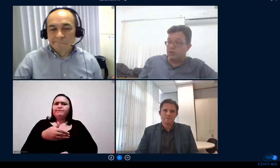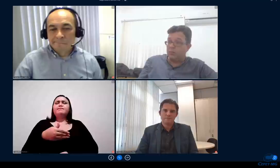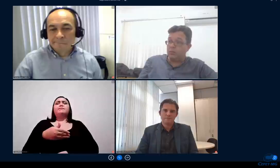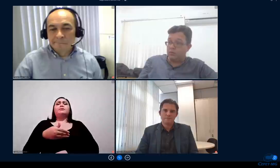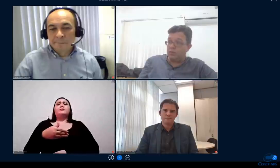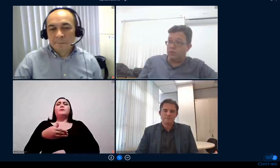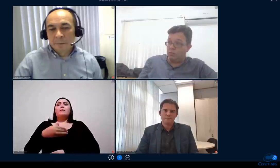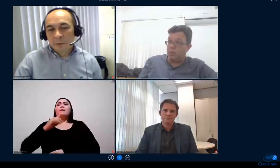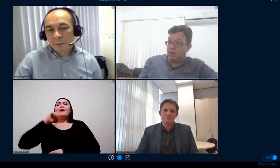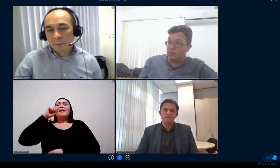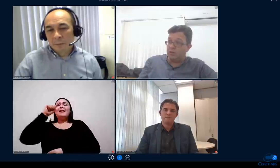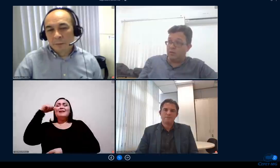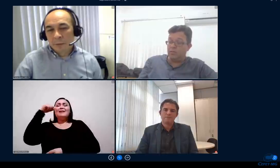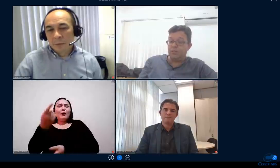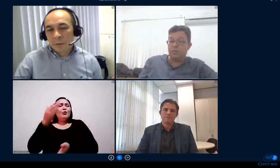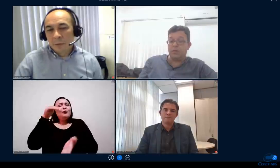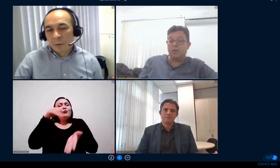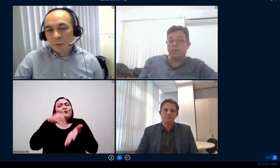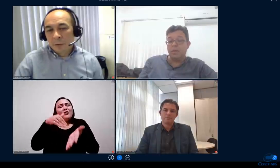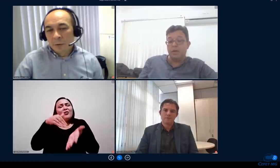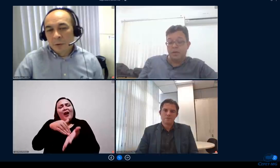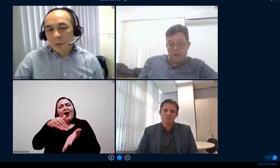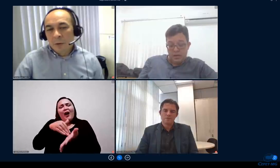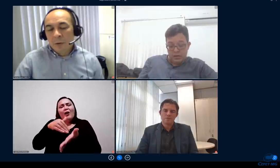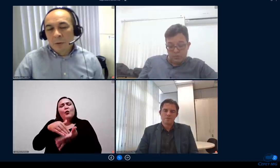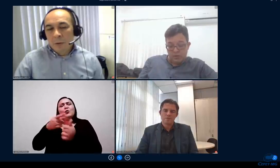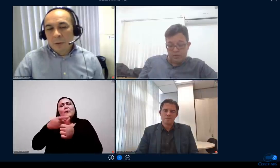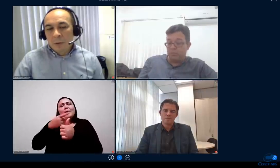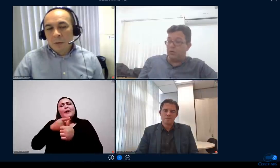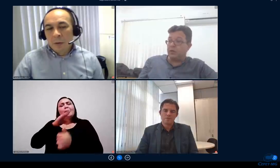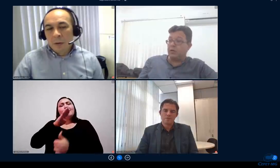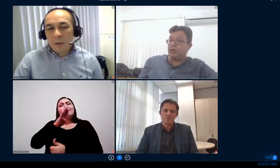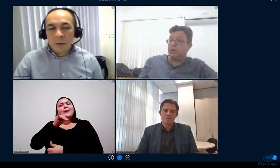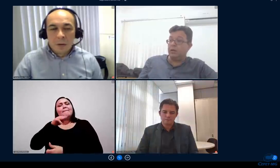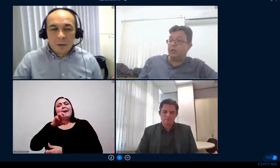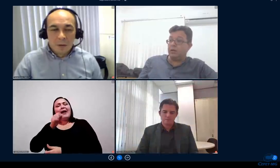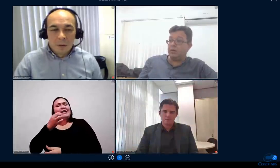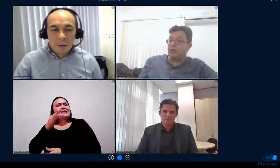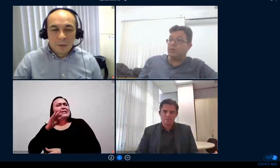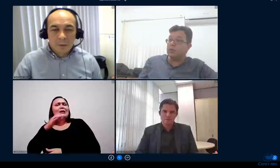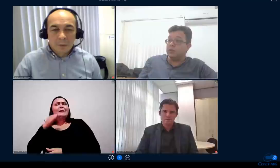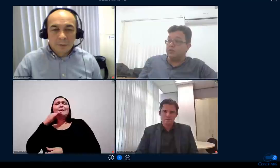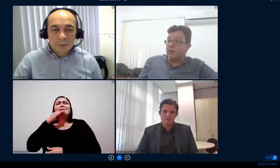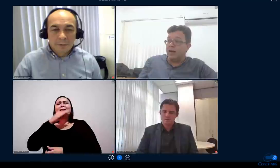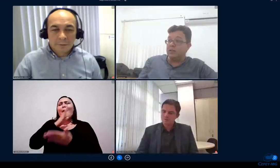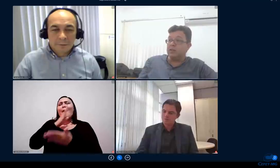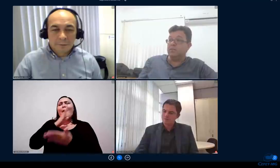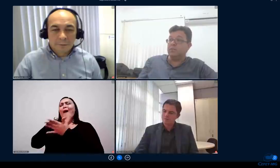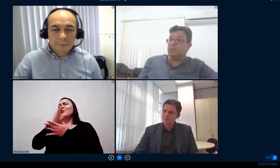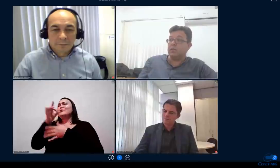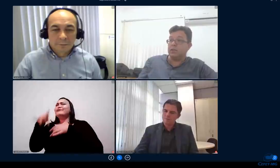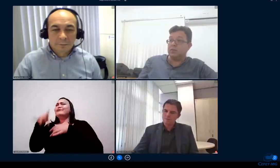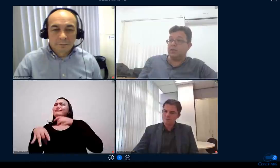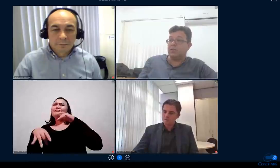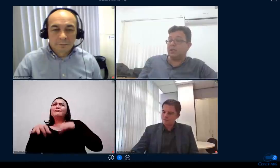total que é típico de fim de trimestre né a gente percebeu que estava tendo muita atividade que a gente precisava